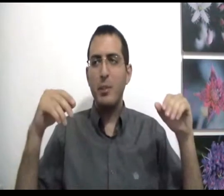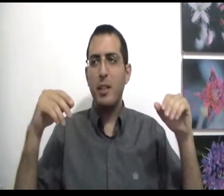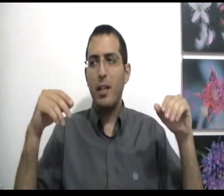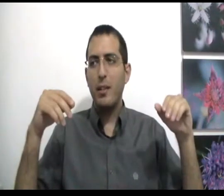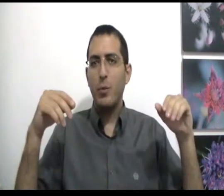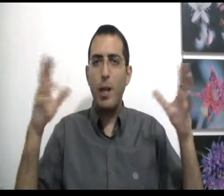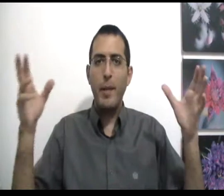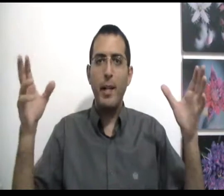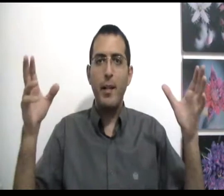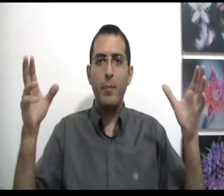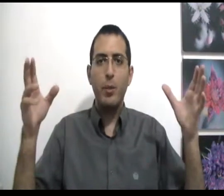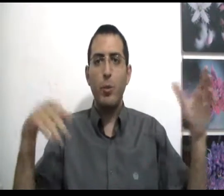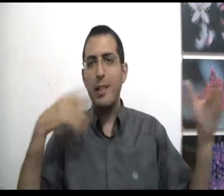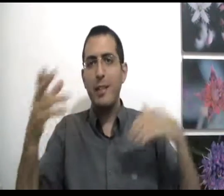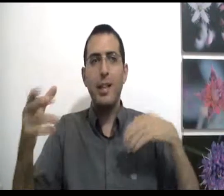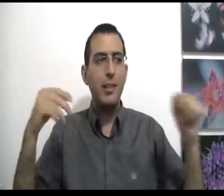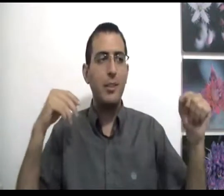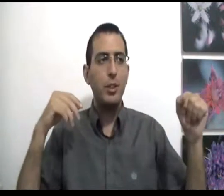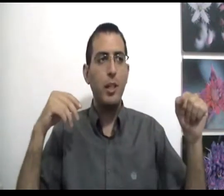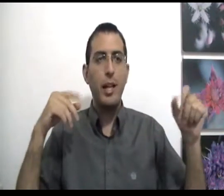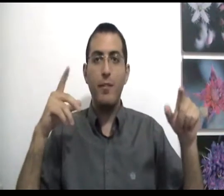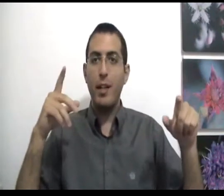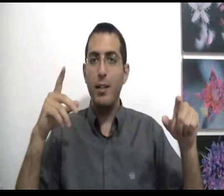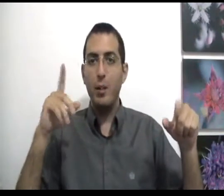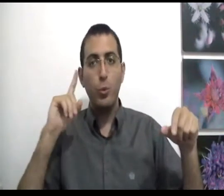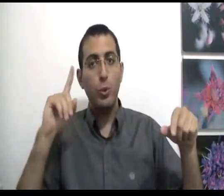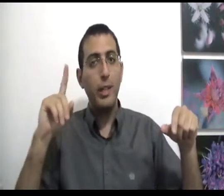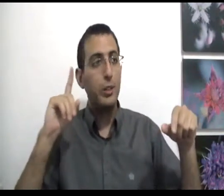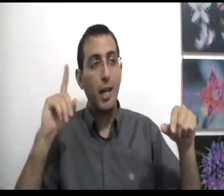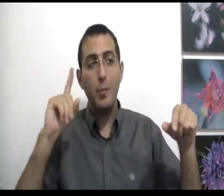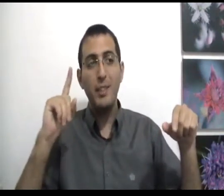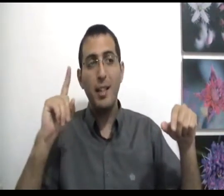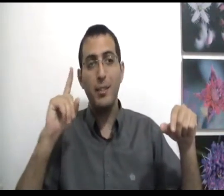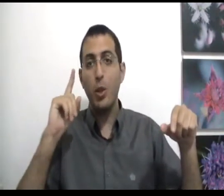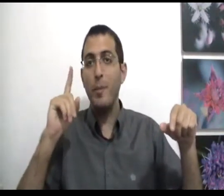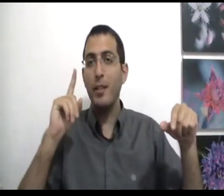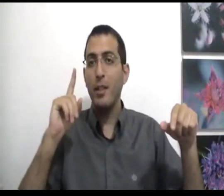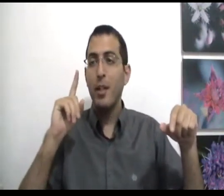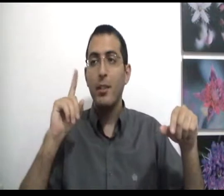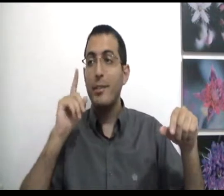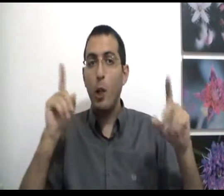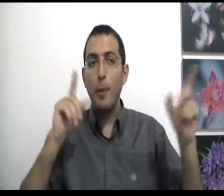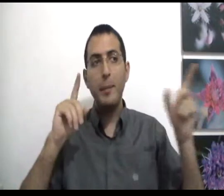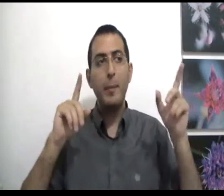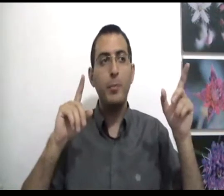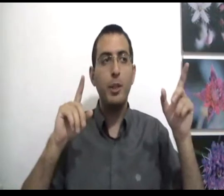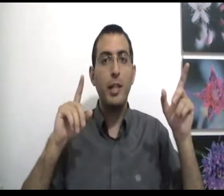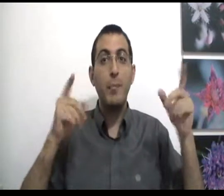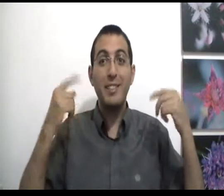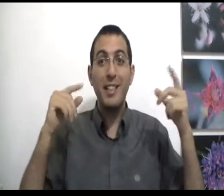משחק הוא גם כן אלים כי הוא רוצה לנצח את הצד השני אבל הוא זוכר שזה רק משחק, זה לא אמיתי זה לא באמת משנה מצד